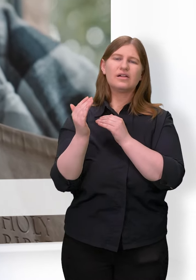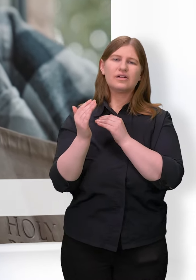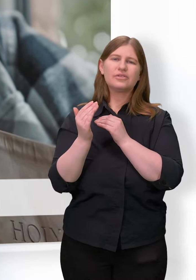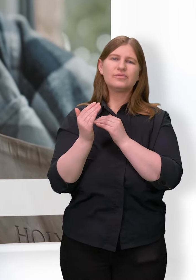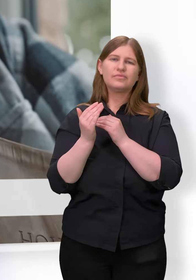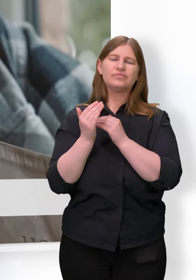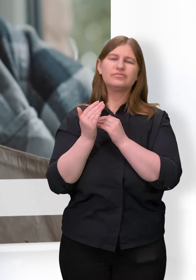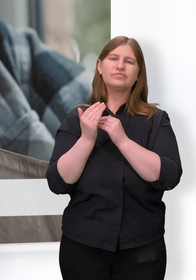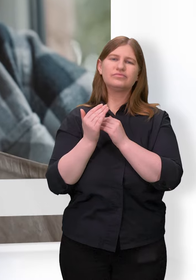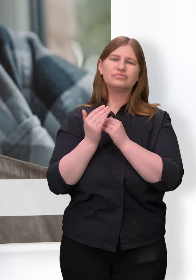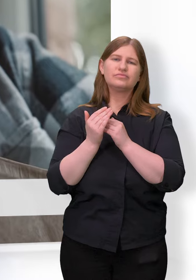Zeiten.